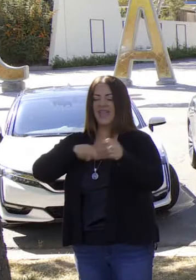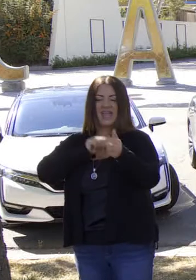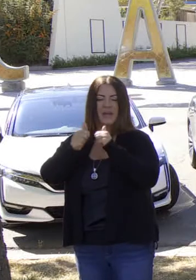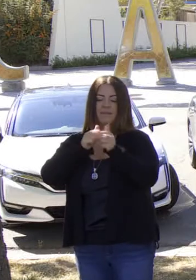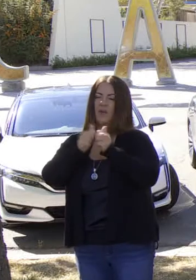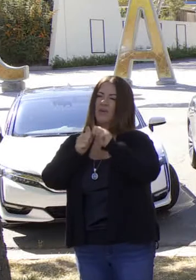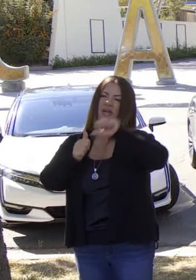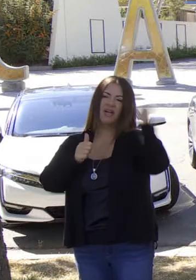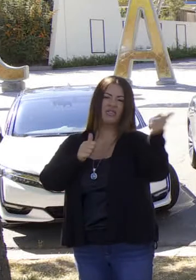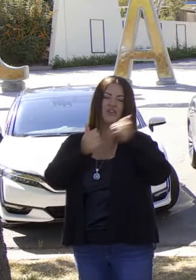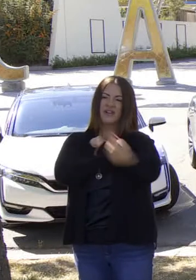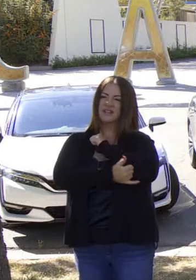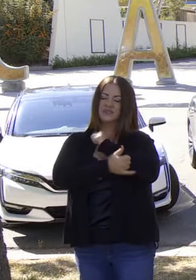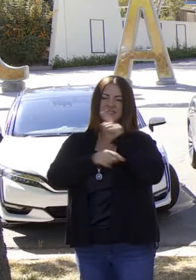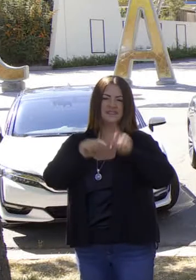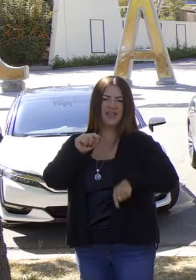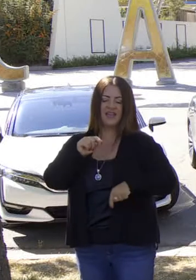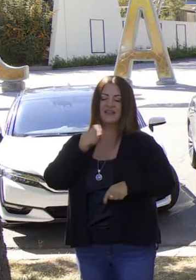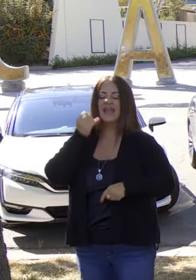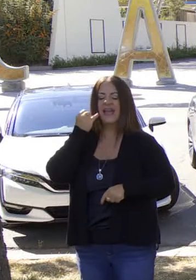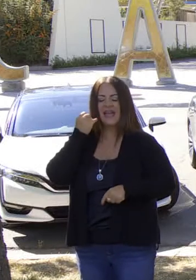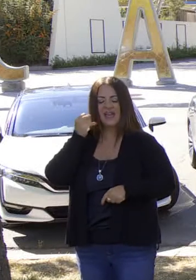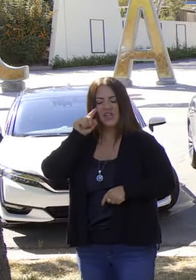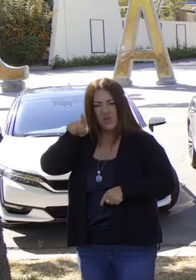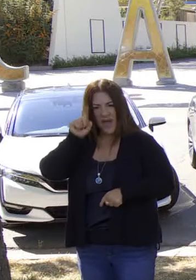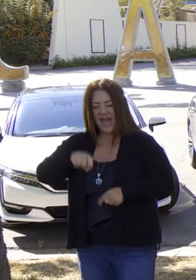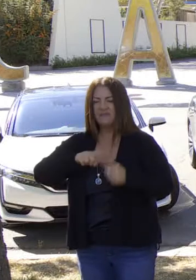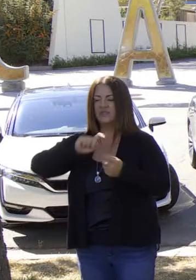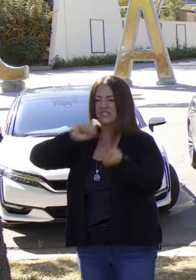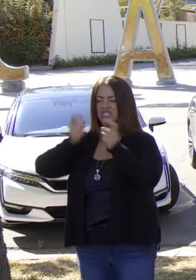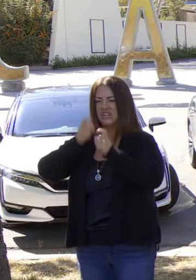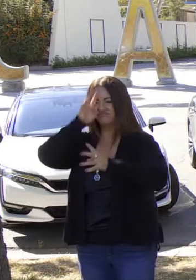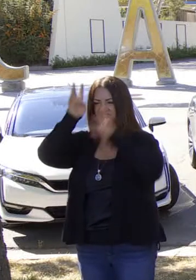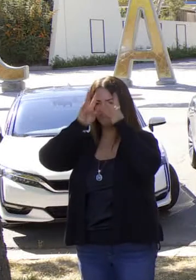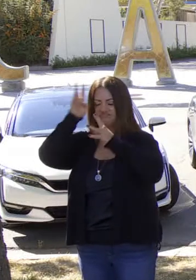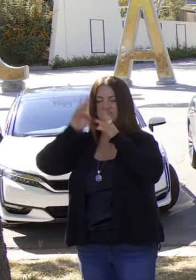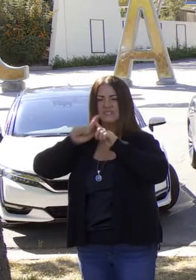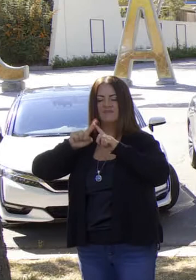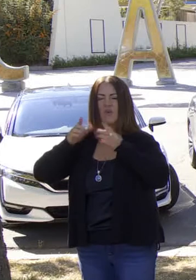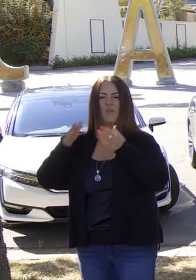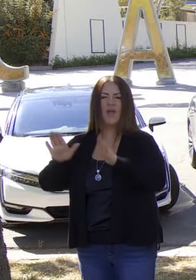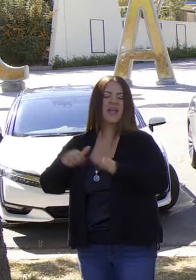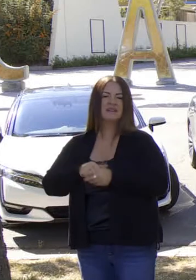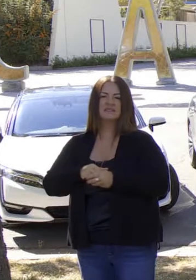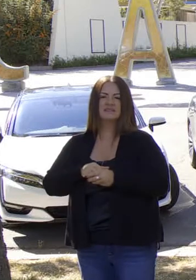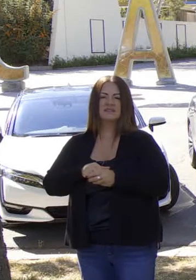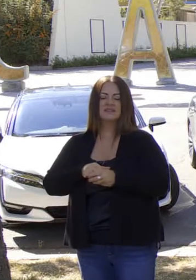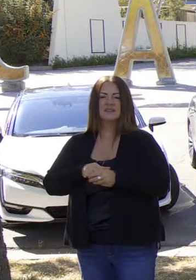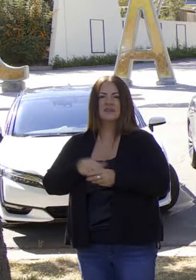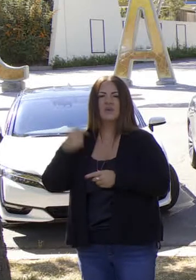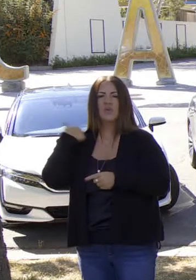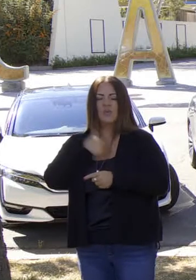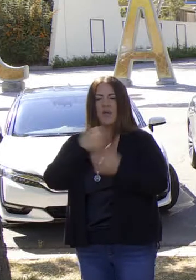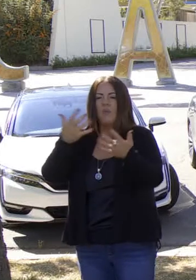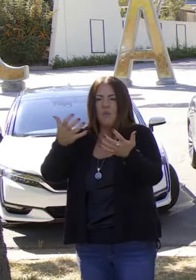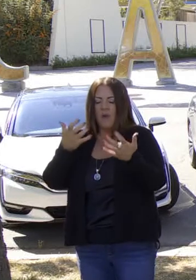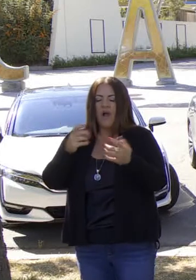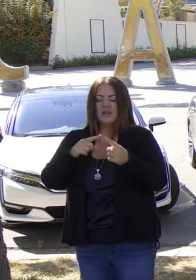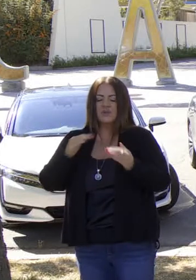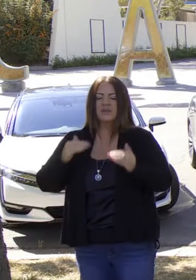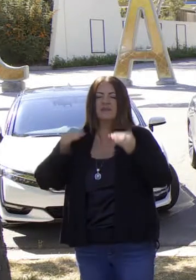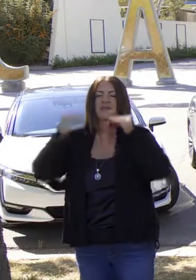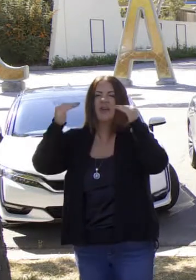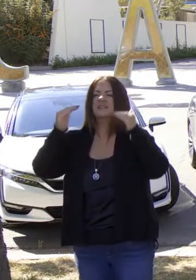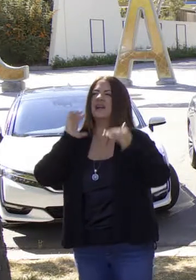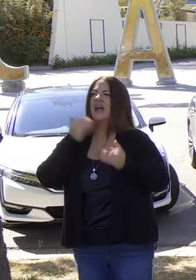esté uno en ese negocio? A menos que uno también esté causando innovación, provocando innovación y promoviendo